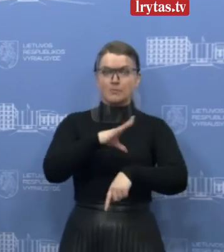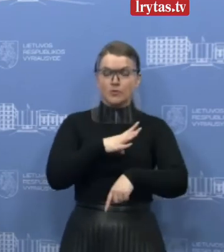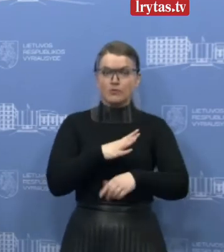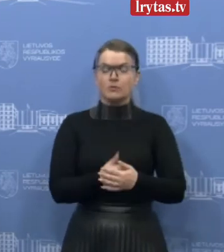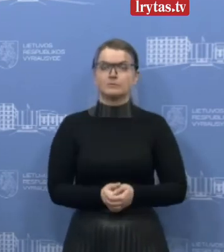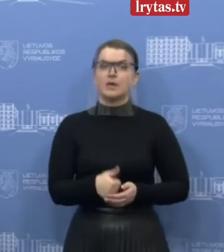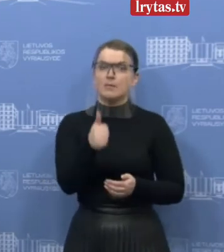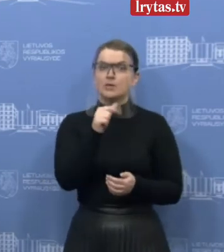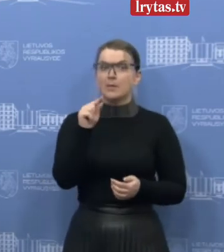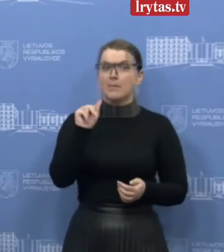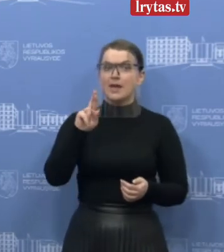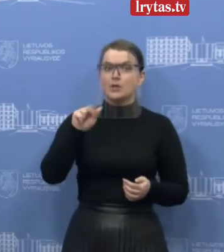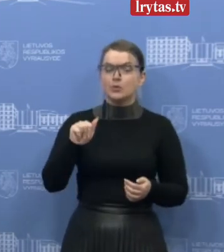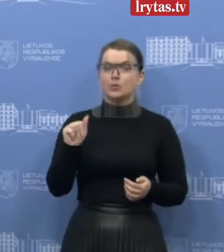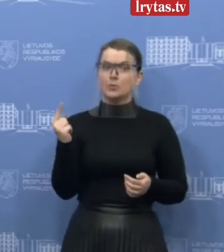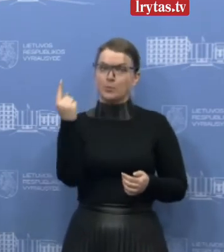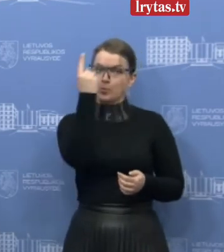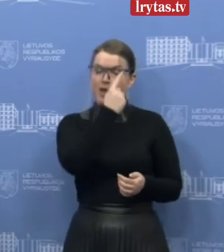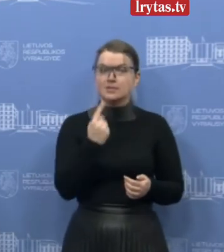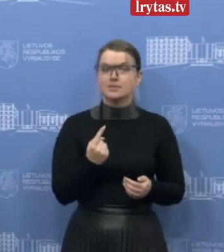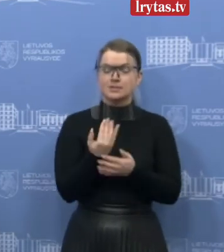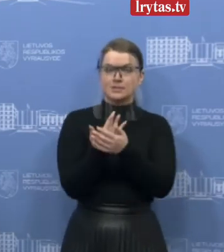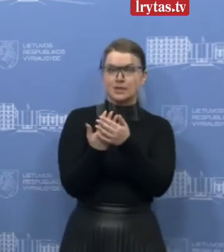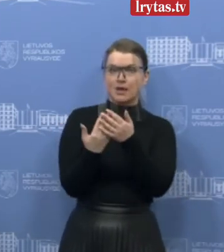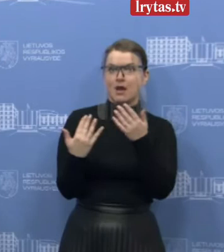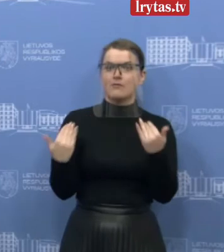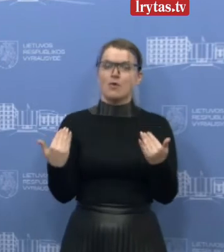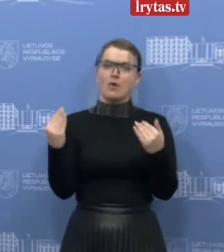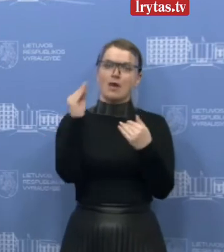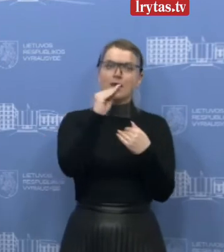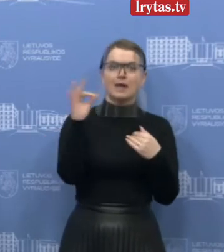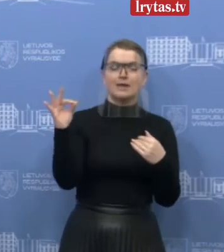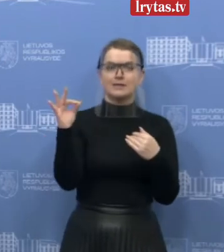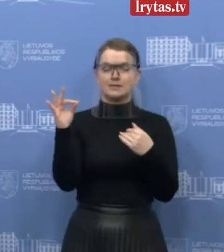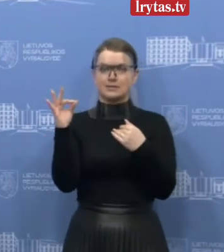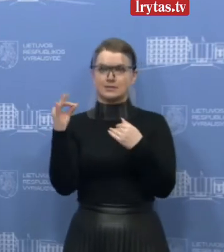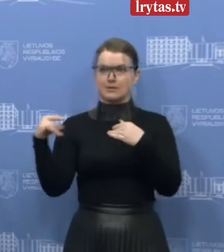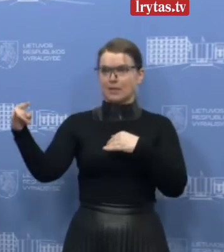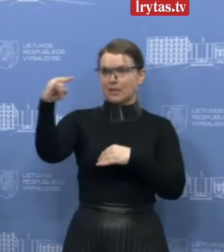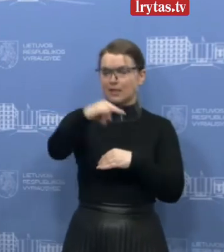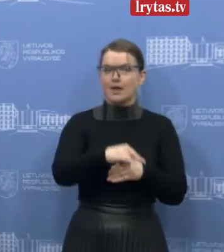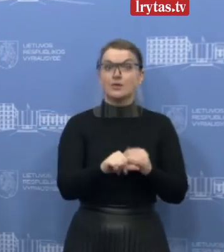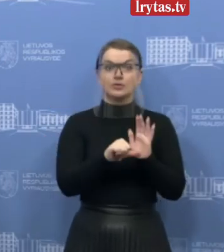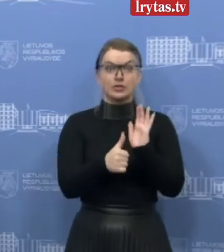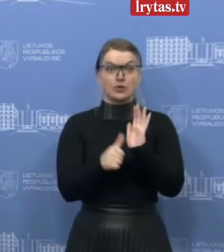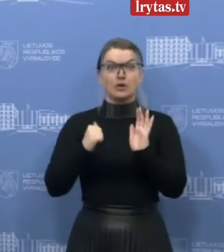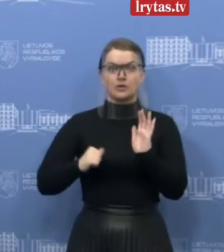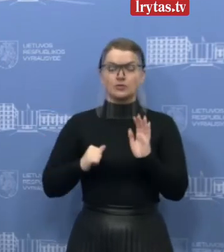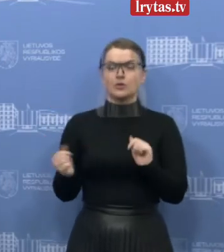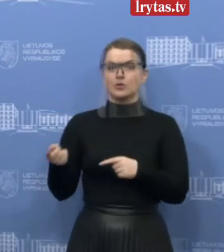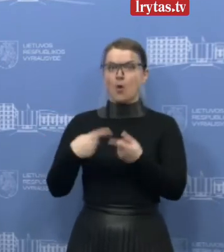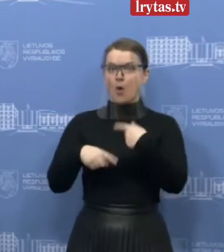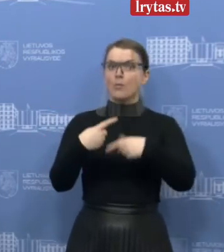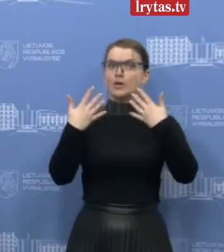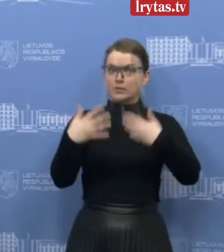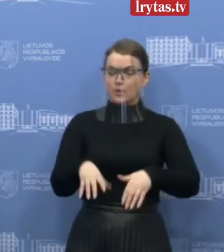Iš Peru, Brazilios, kitų Latinų Amerikos šalių kartu su Europos Sąjungos repatriaciniais krizės 16 Lietuvos Respublikos